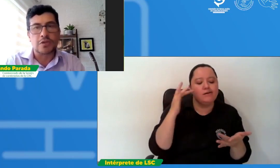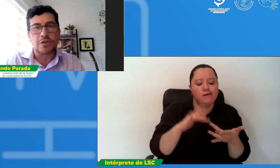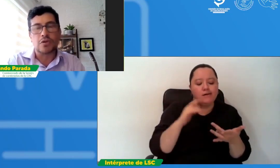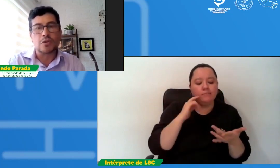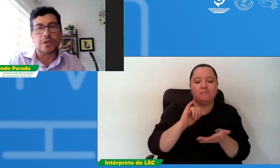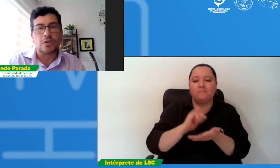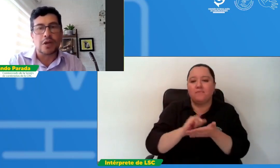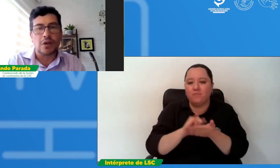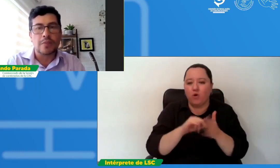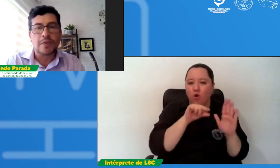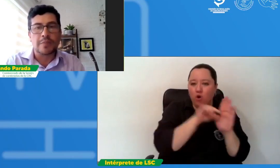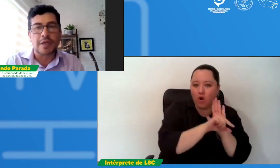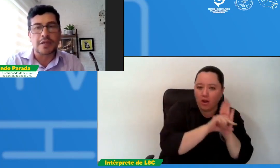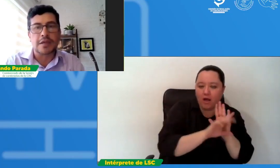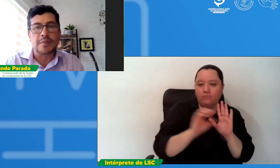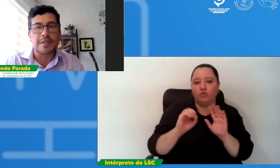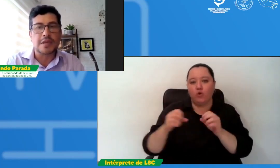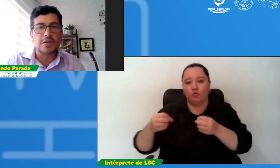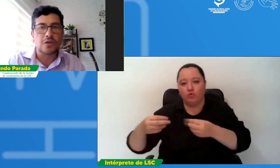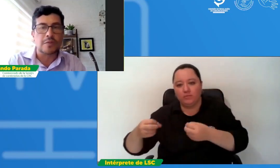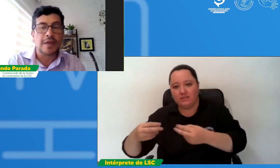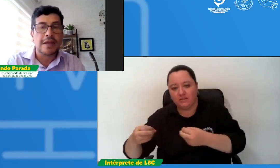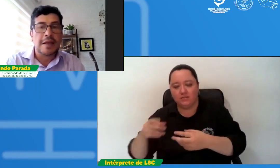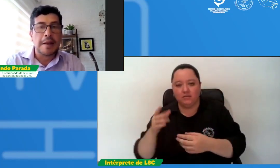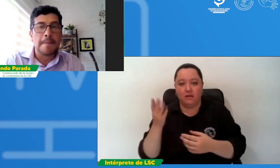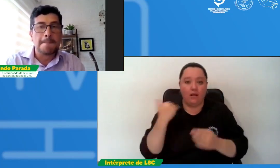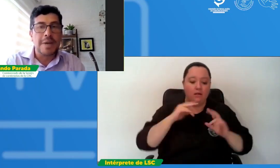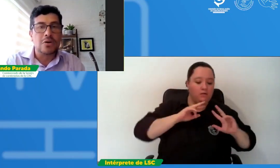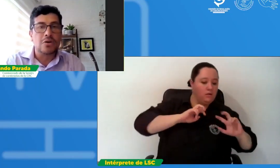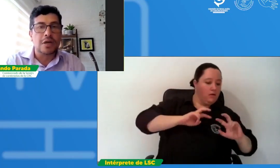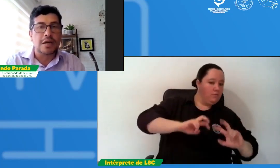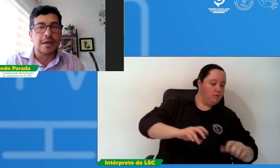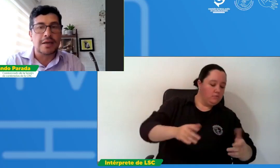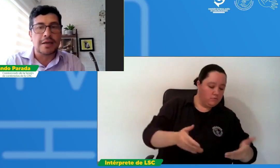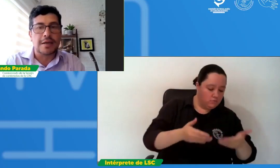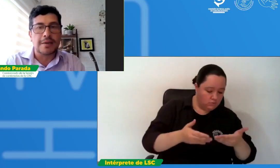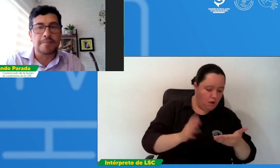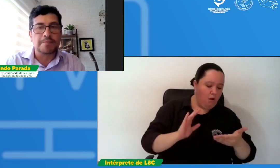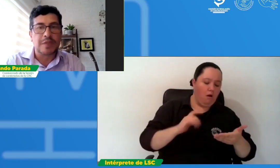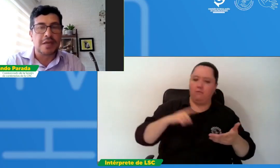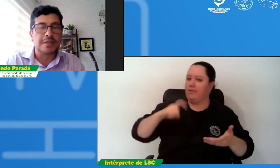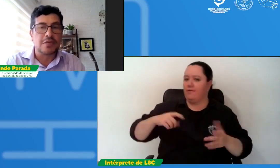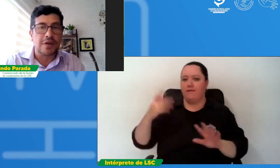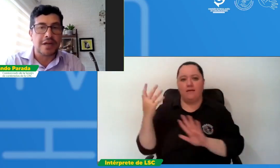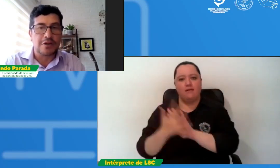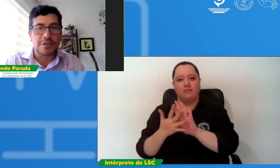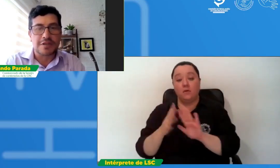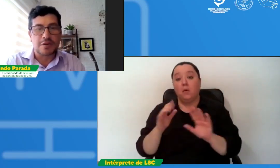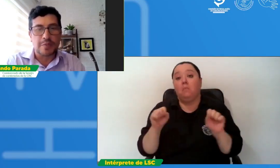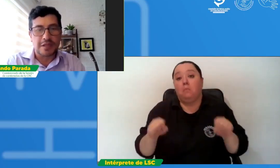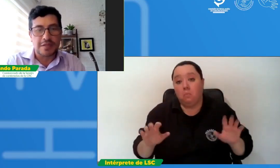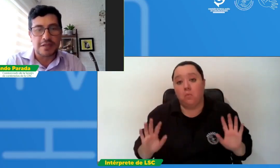o subtitulado a partir de la investigación pero ya está fuera de nuestras competencias